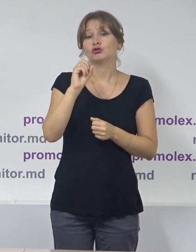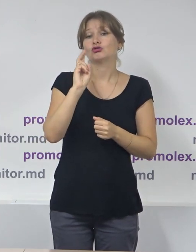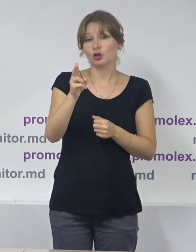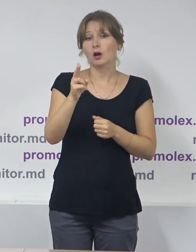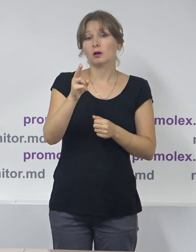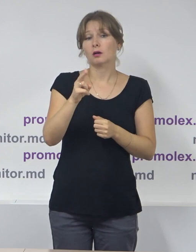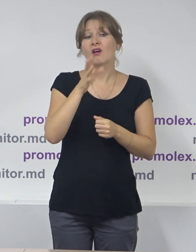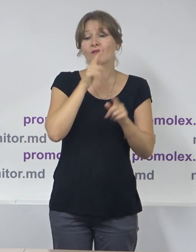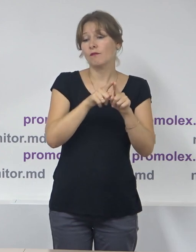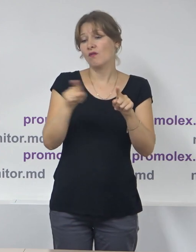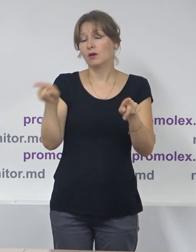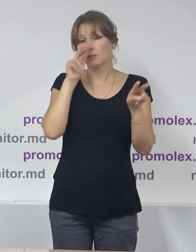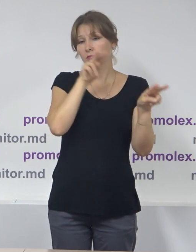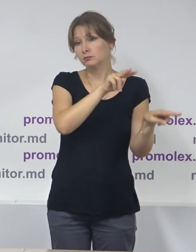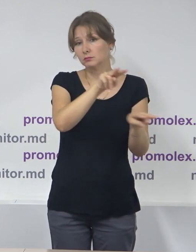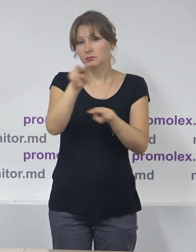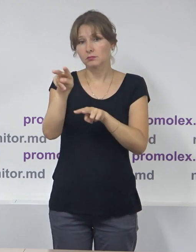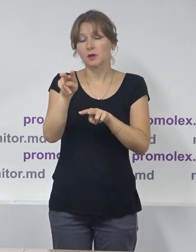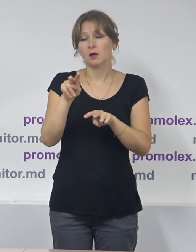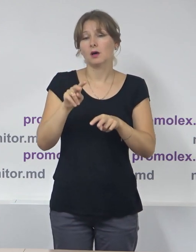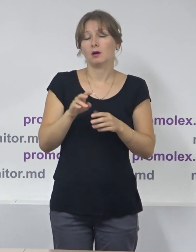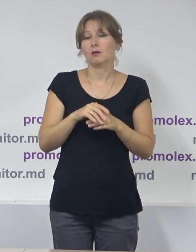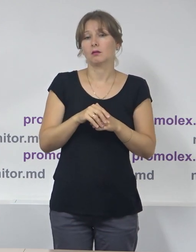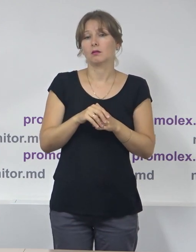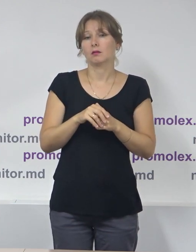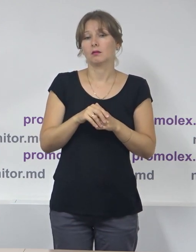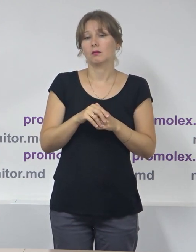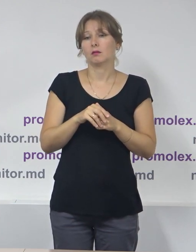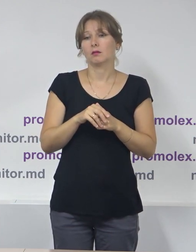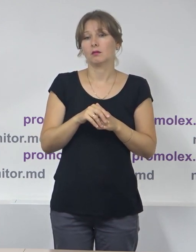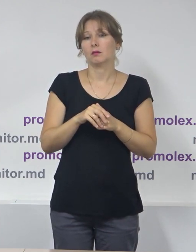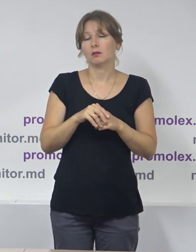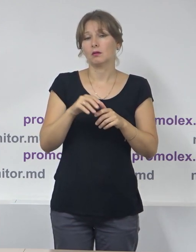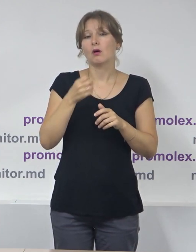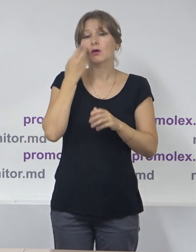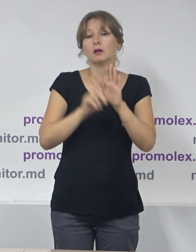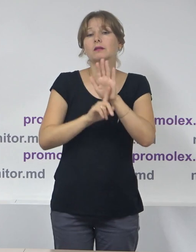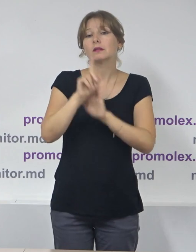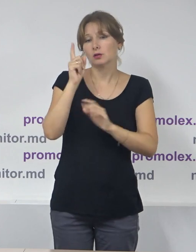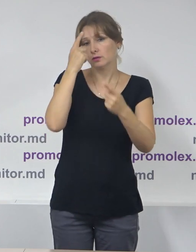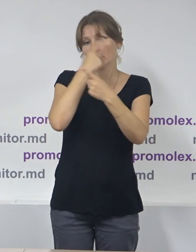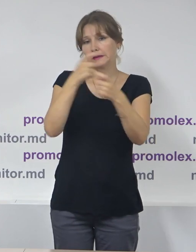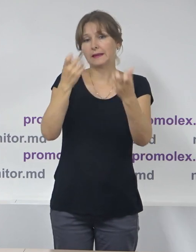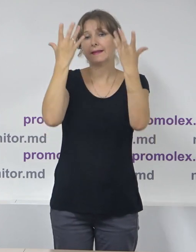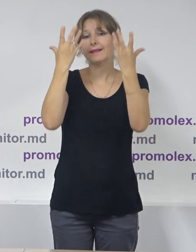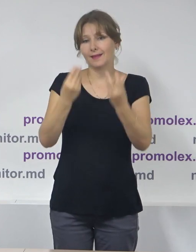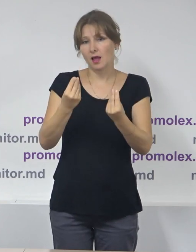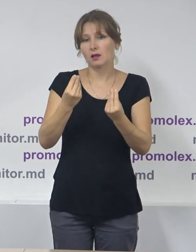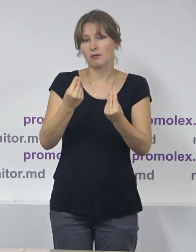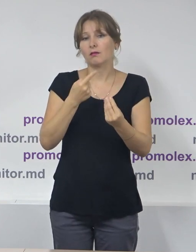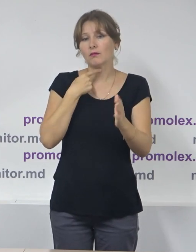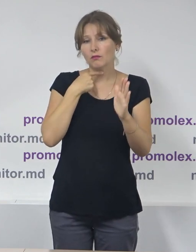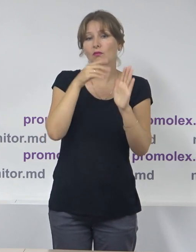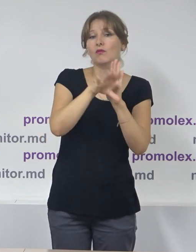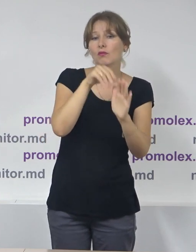în perioada monitorizată, din data anunțării zilei alegerilor, adică din 4